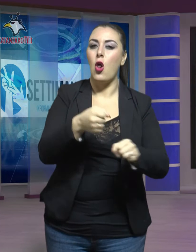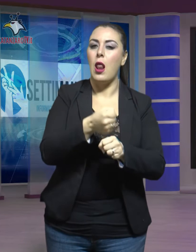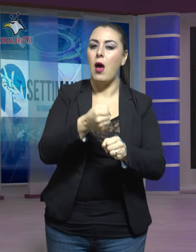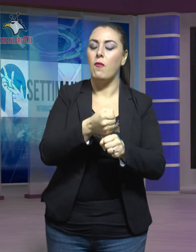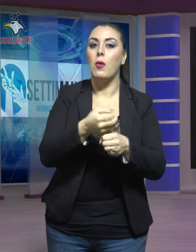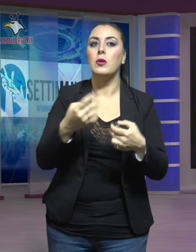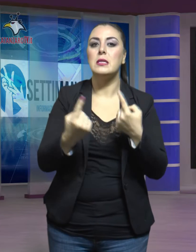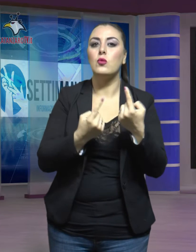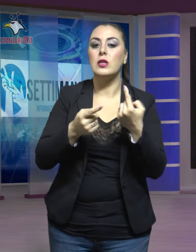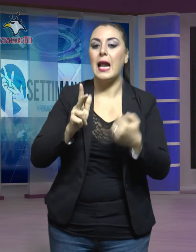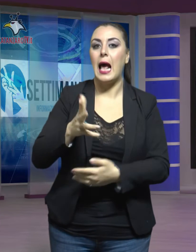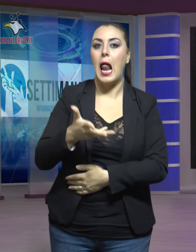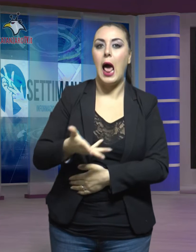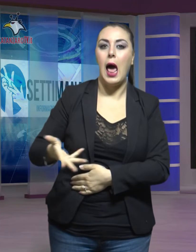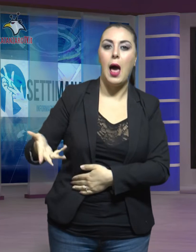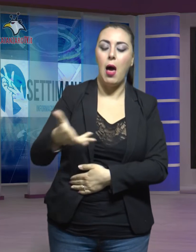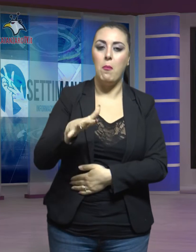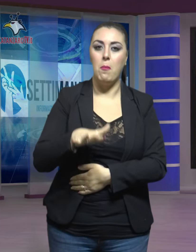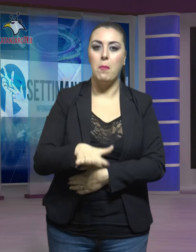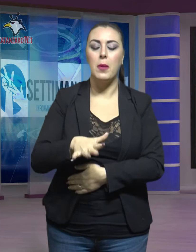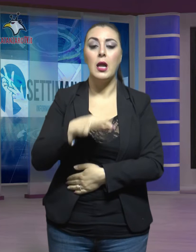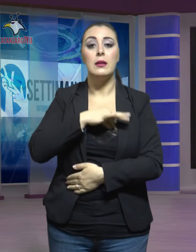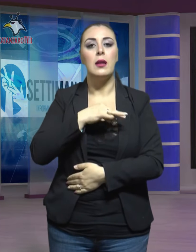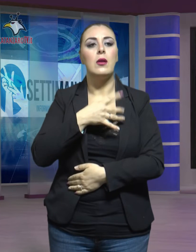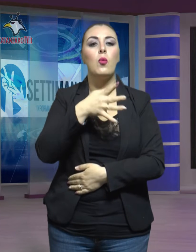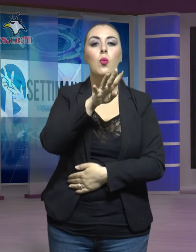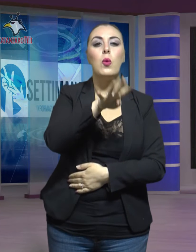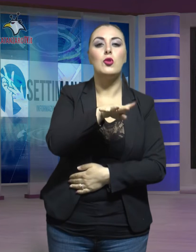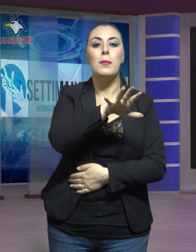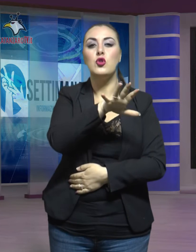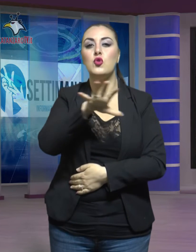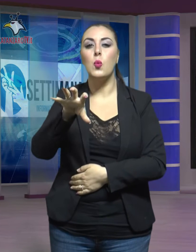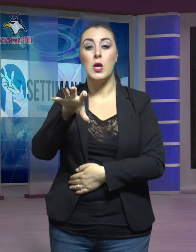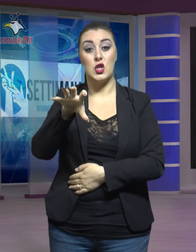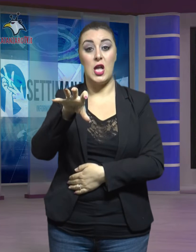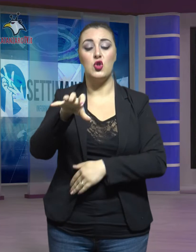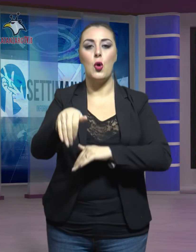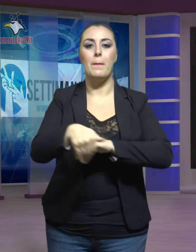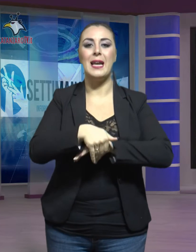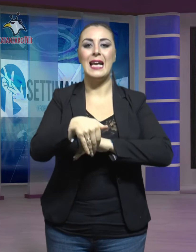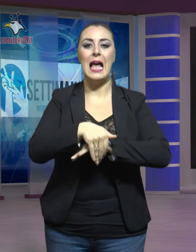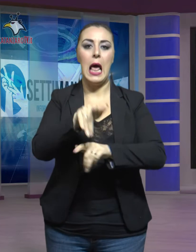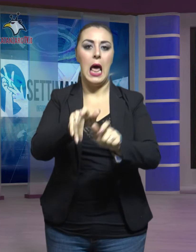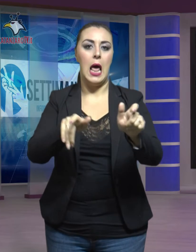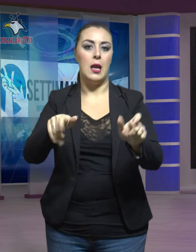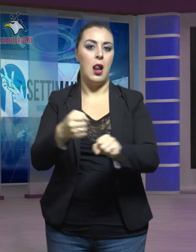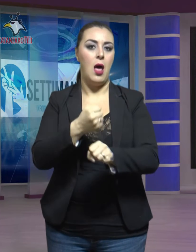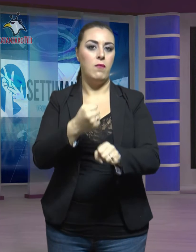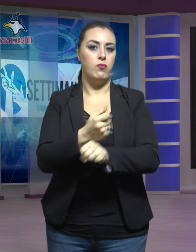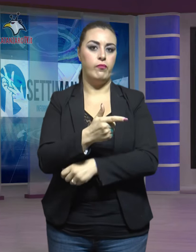Calabria interessa circa 4.500 precari. Alla protesta